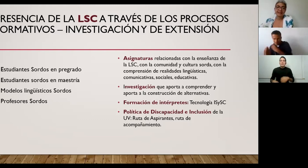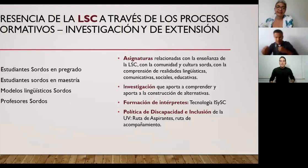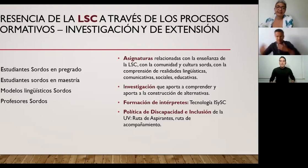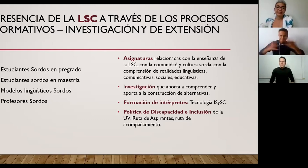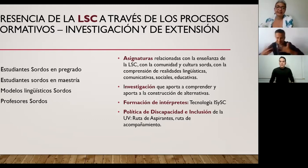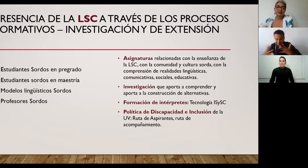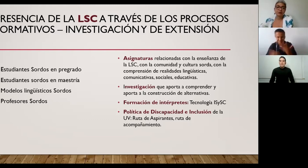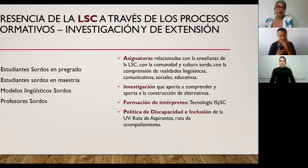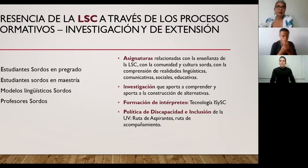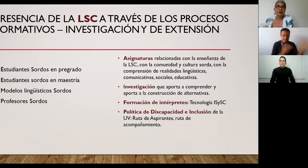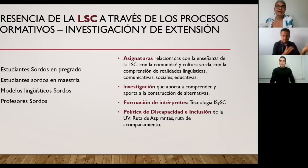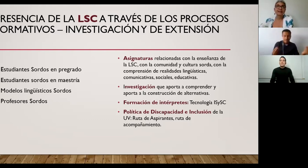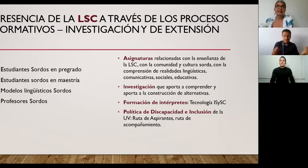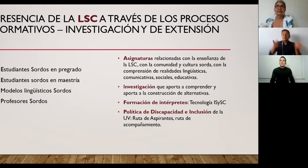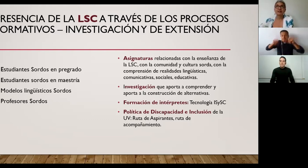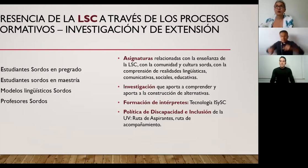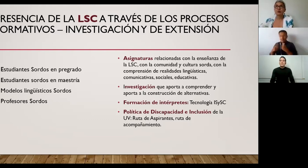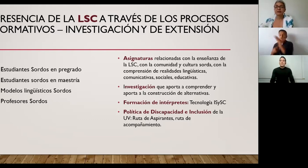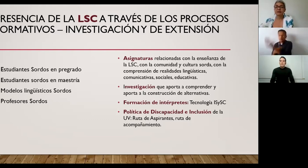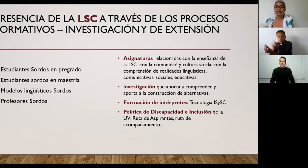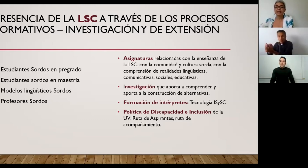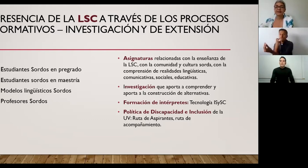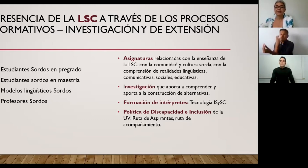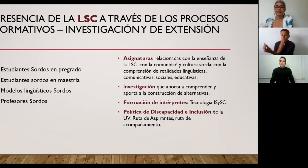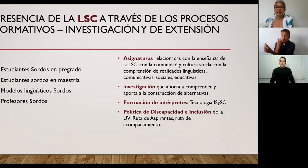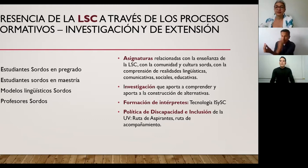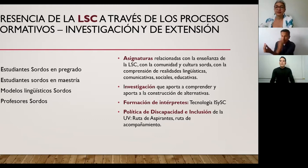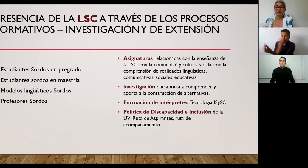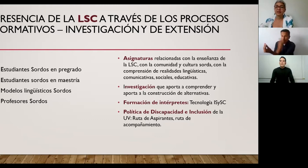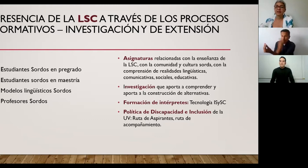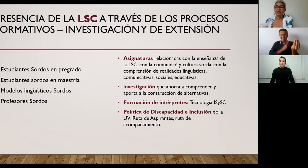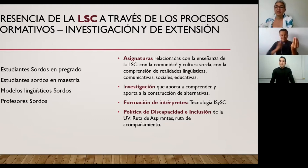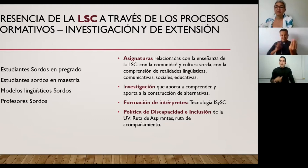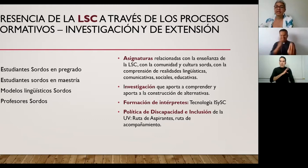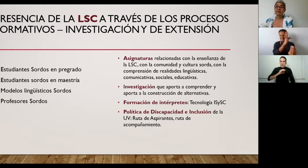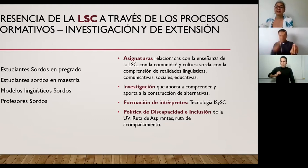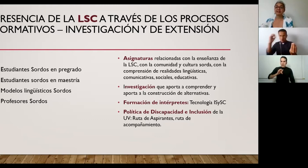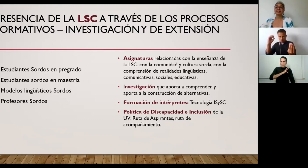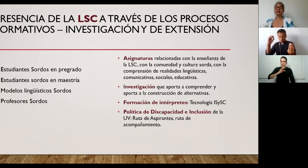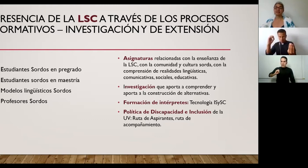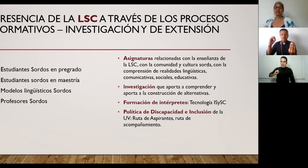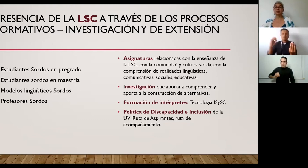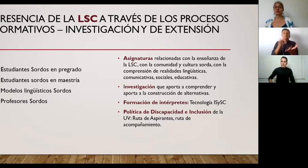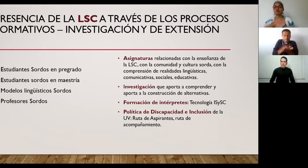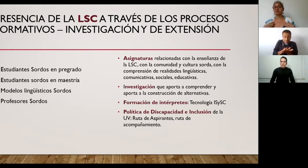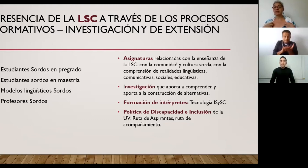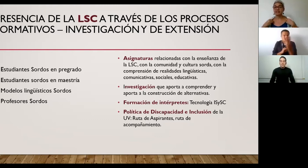desde fonaudiología terapia ocupacional y en maestría también tenemos varias